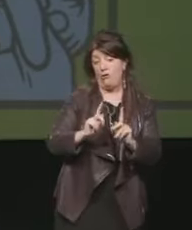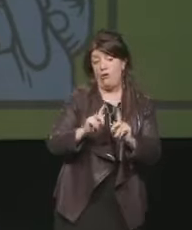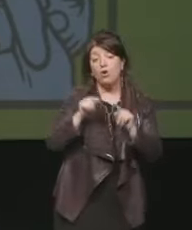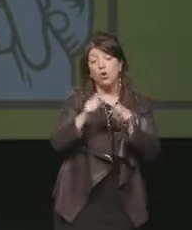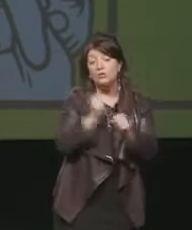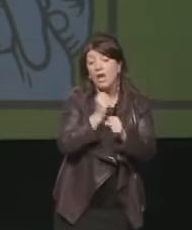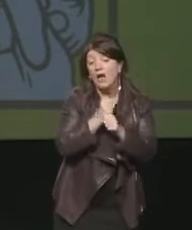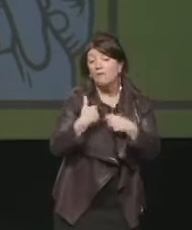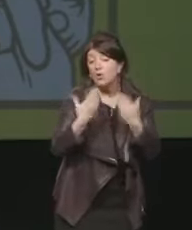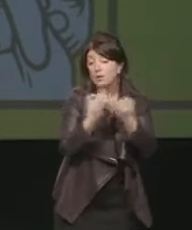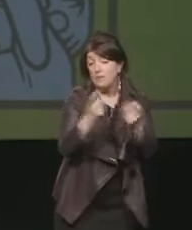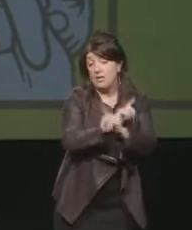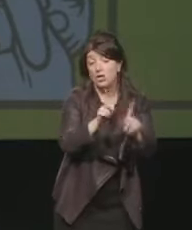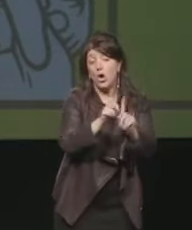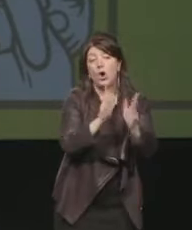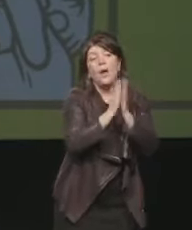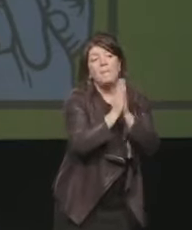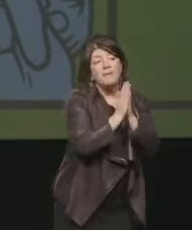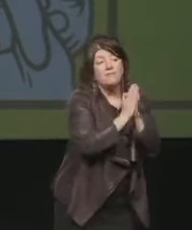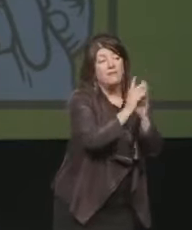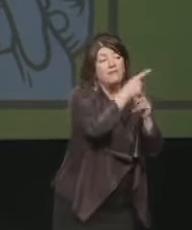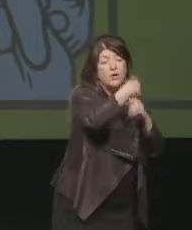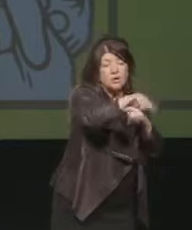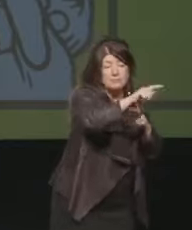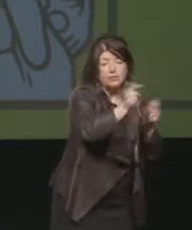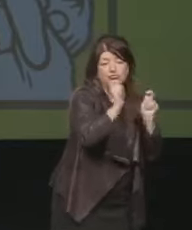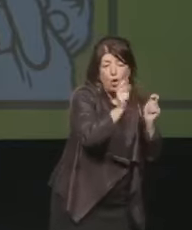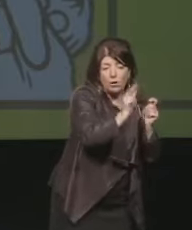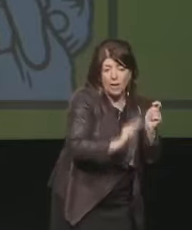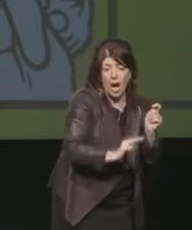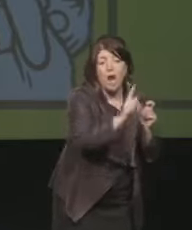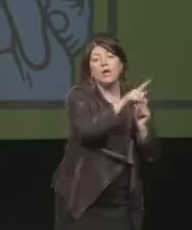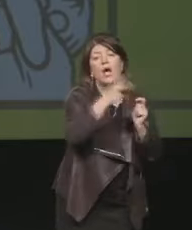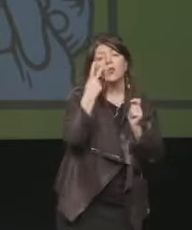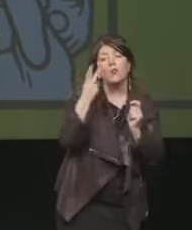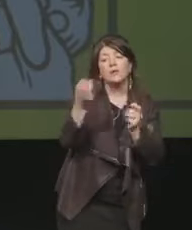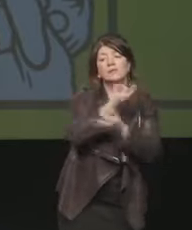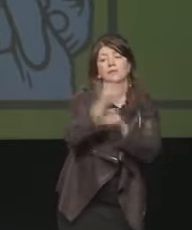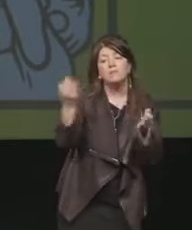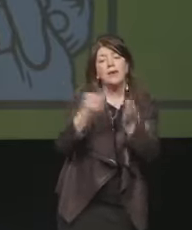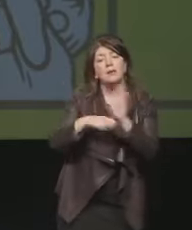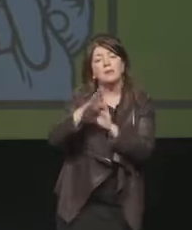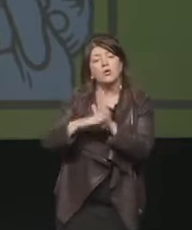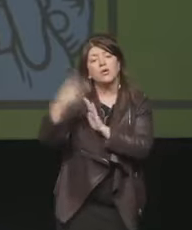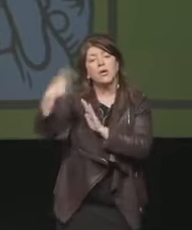sottolinearne invece la vitalità, portandone a luce e enfatizzandone gli straordinari contenuti,